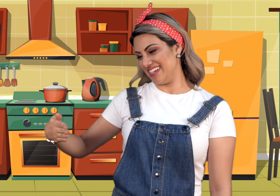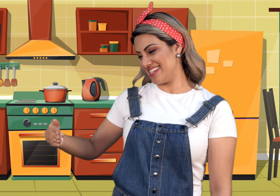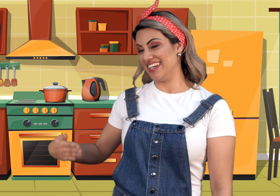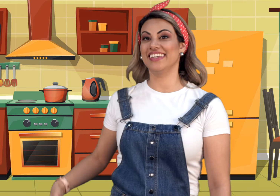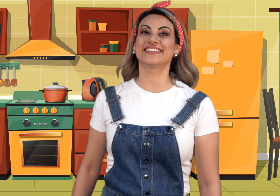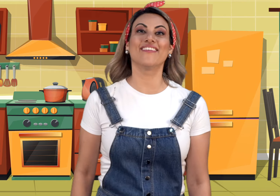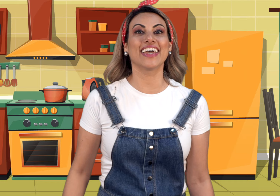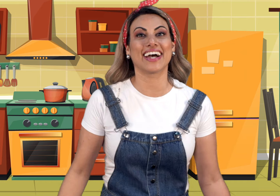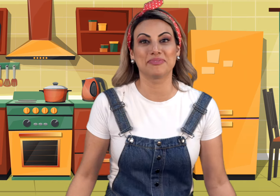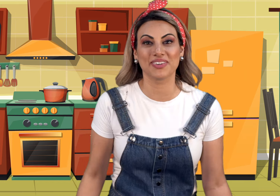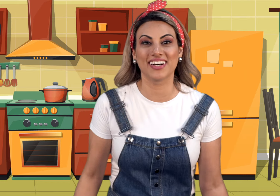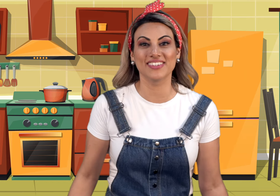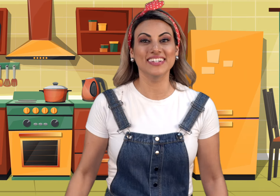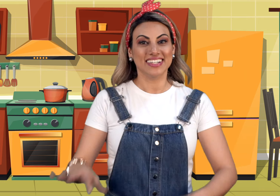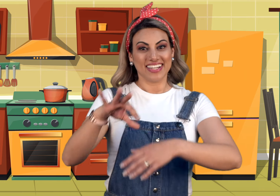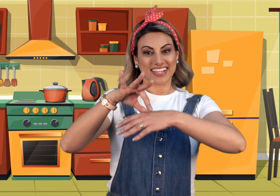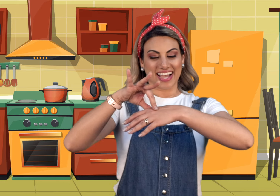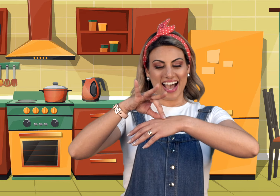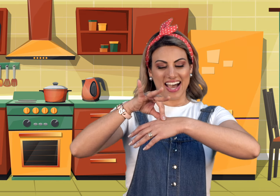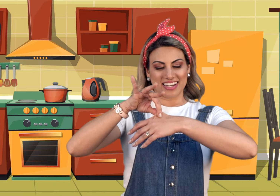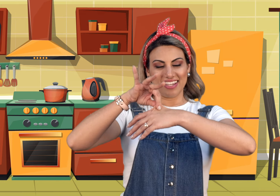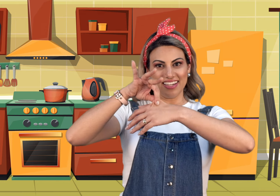Peixe. Então, recapitulando. Carne.